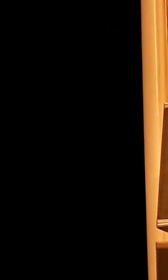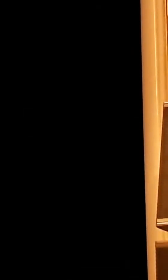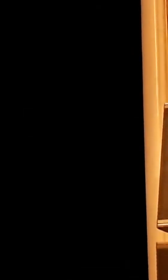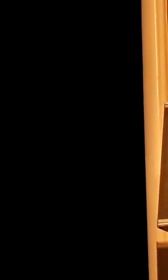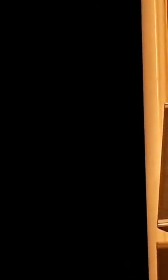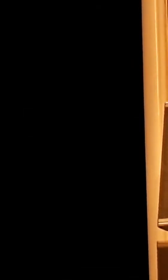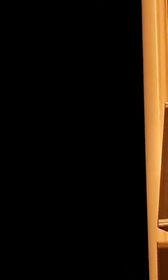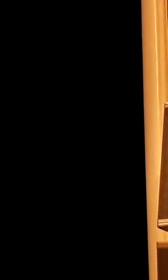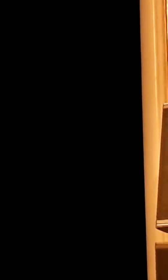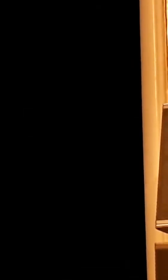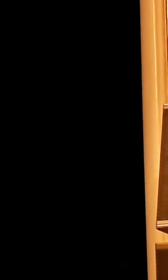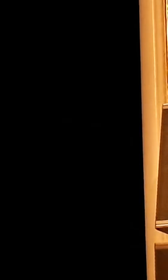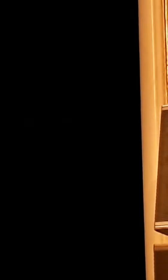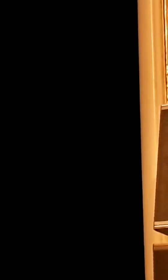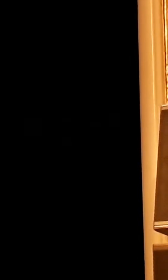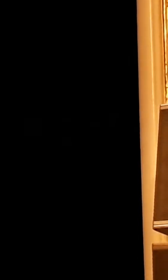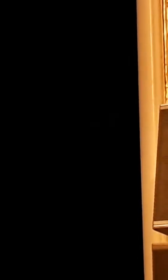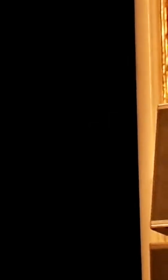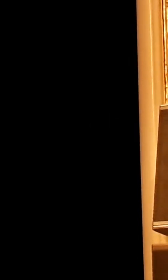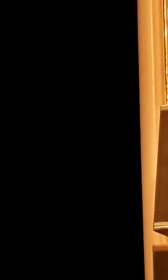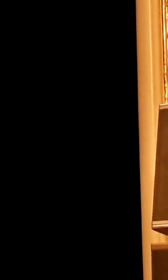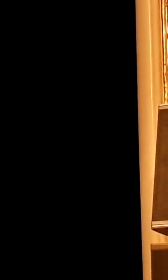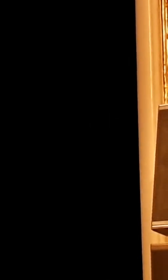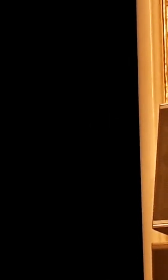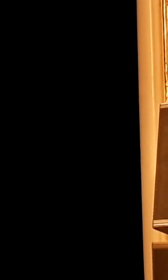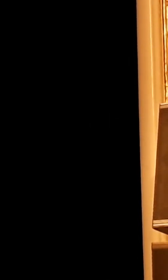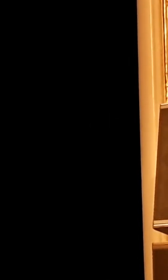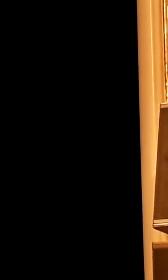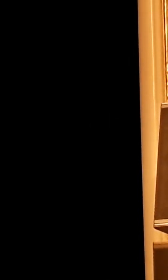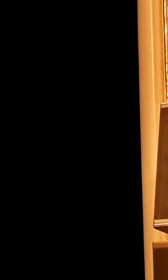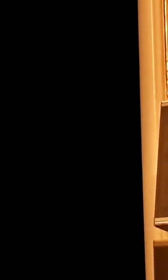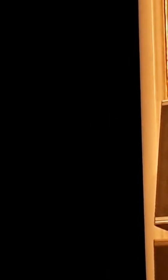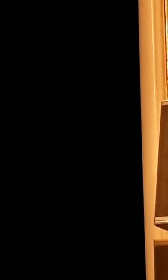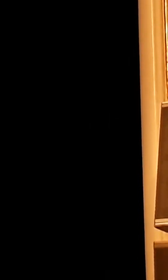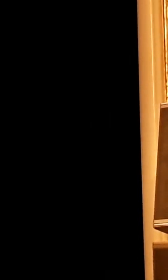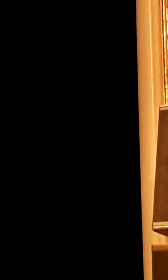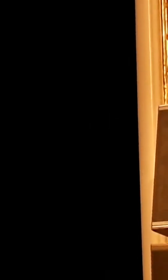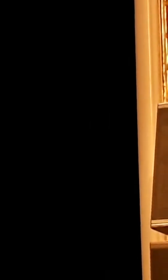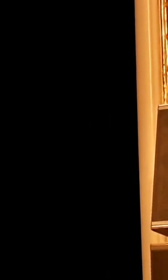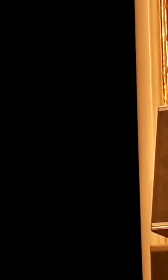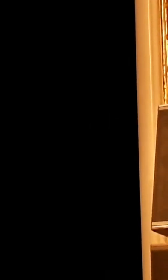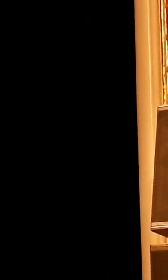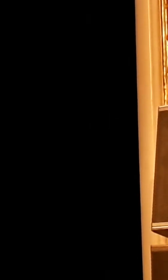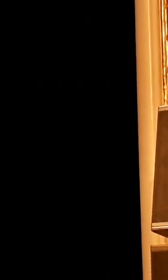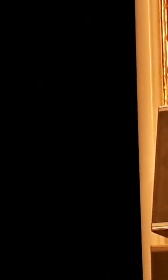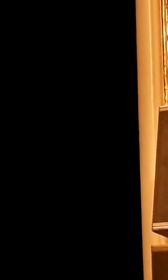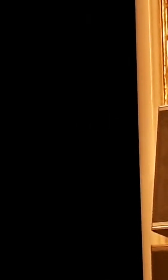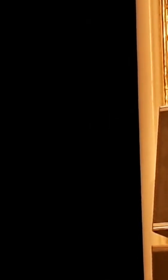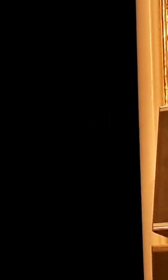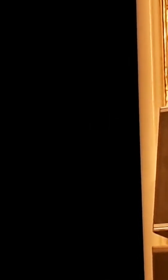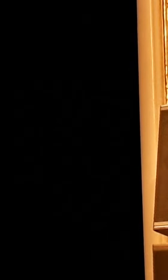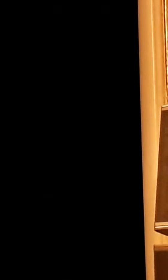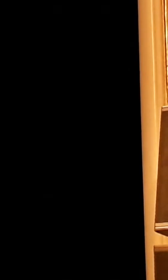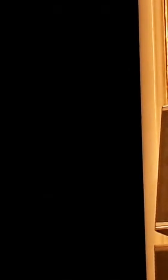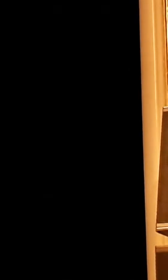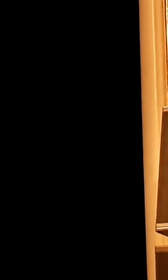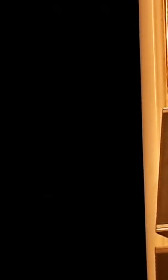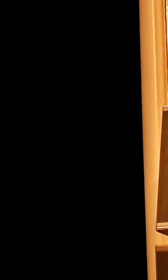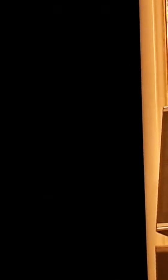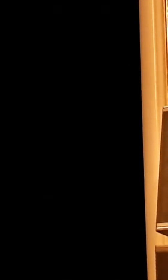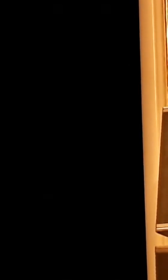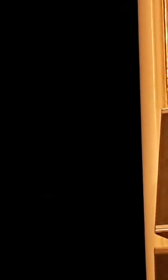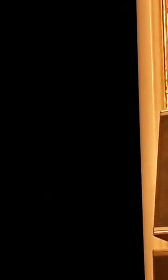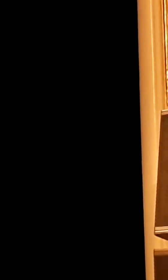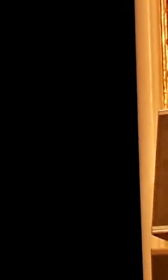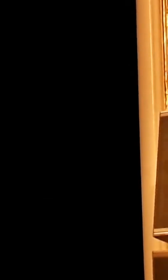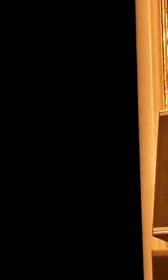precisamos nos mover para alcançar os resultados que desejamos. Esse movimento do